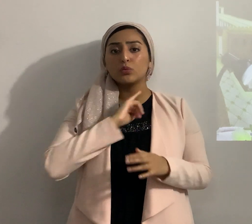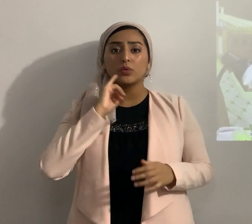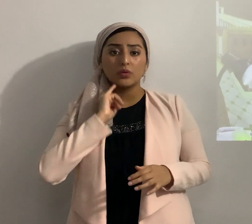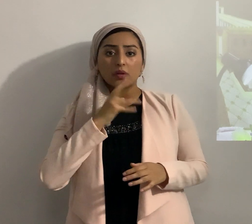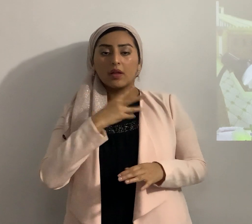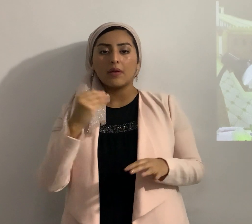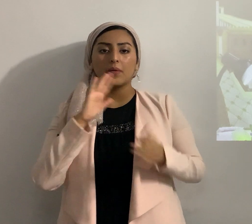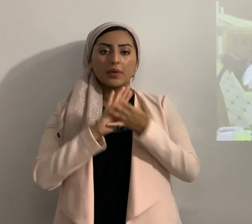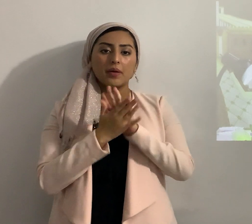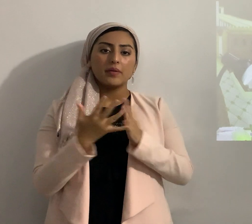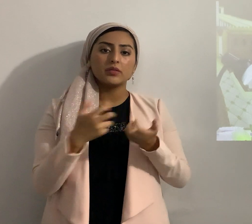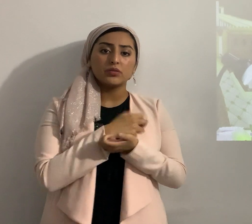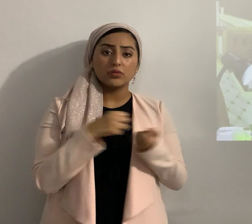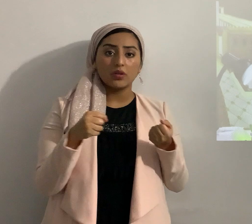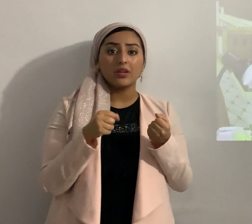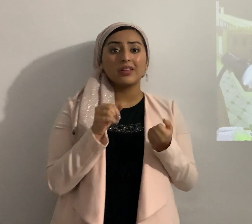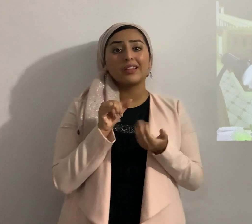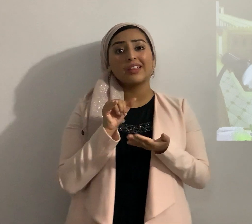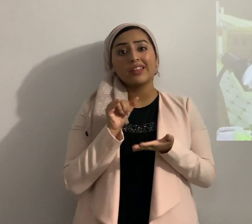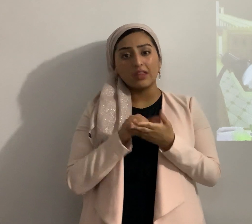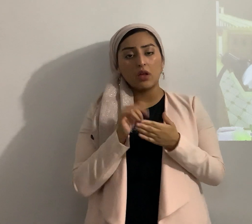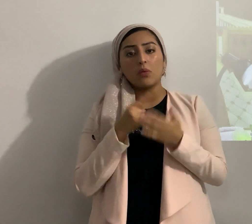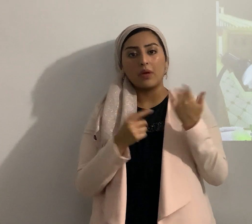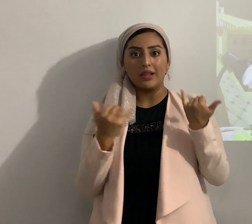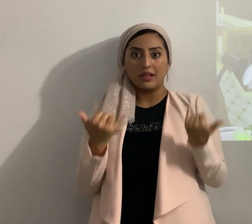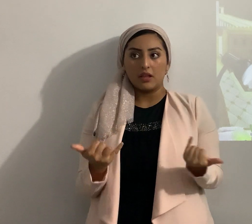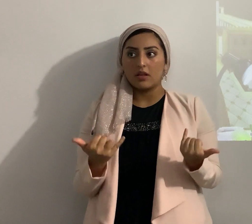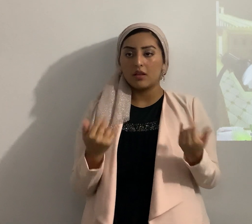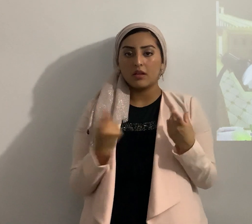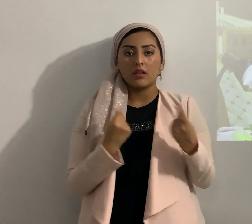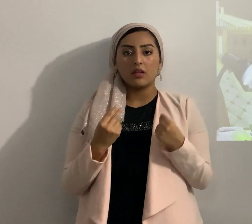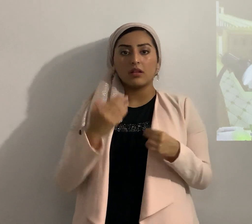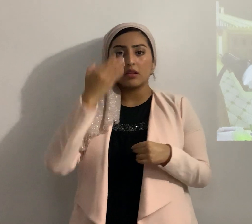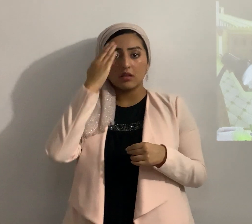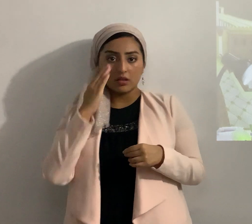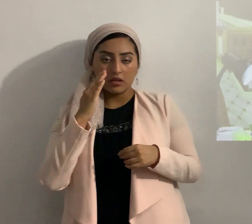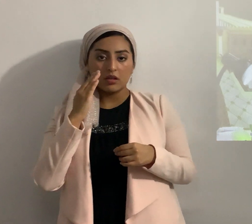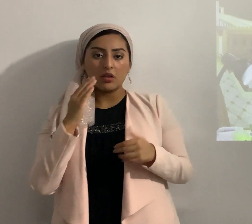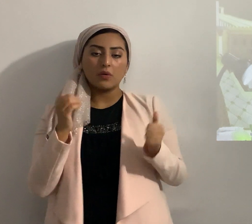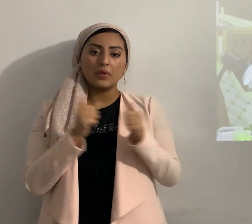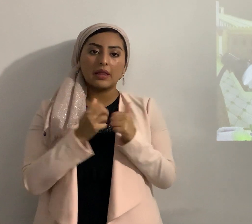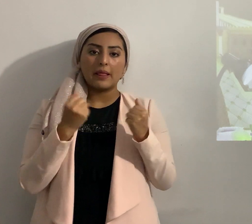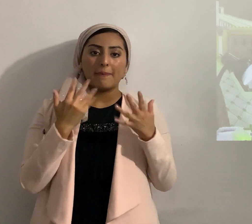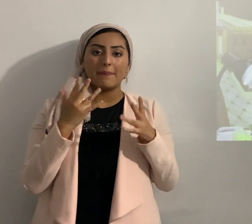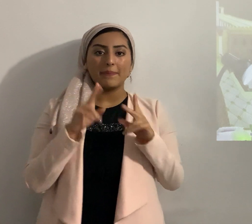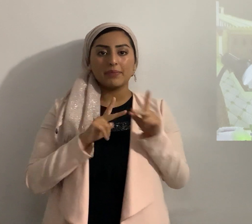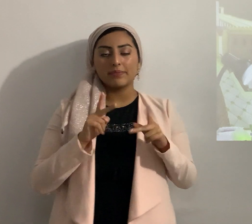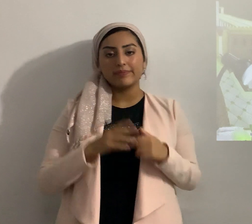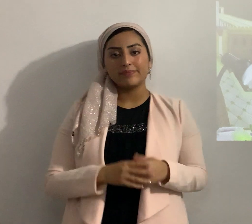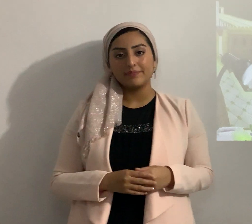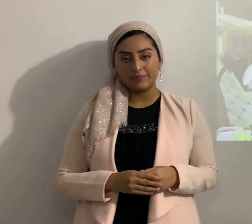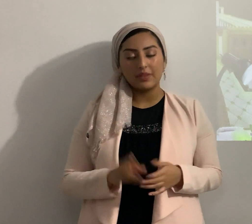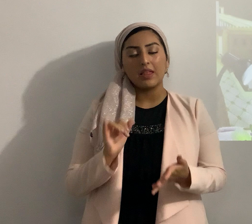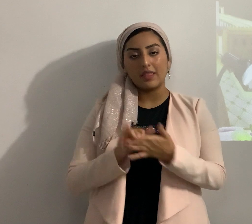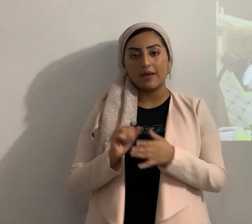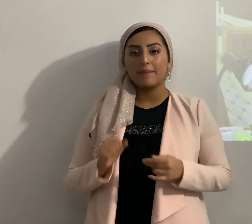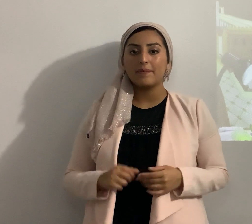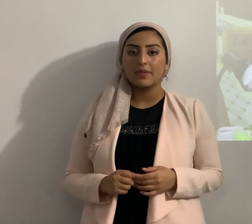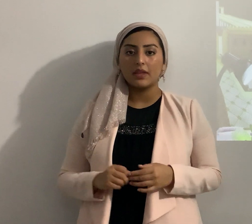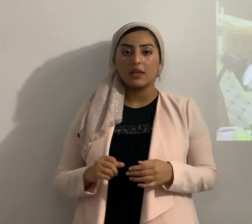destruidos eso es lo que actualmente está haciendo el Eterno con muchos rebeldes eso endurecerles el